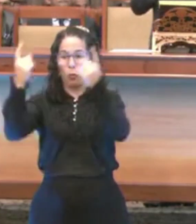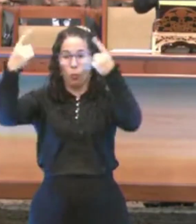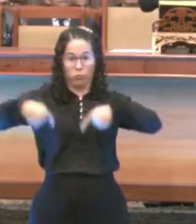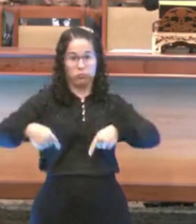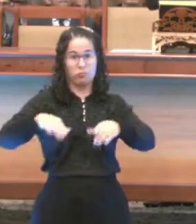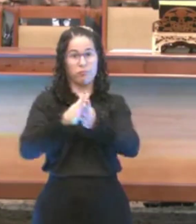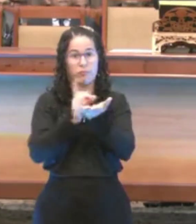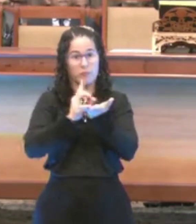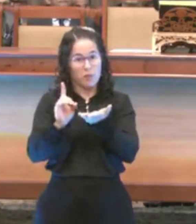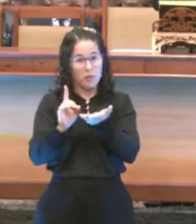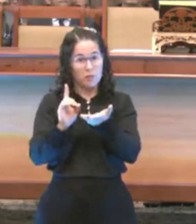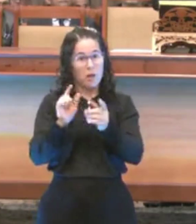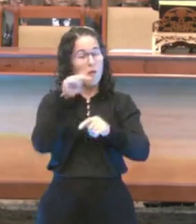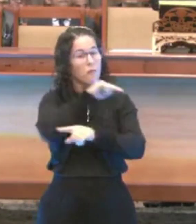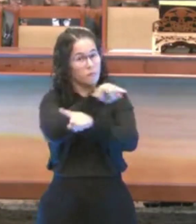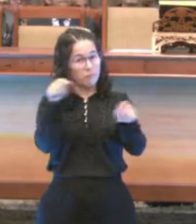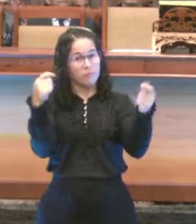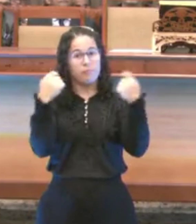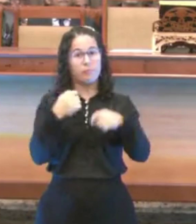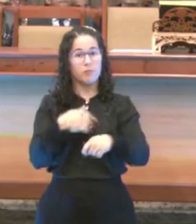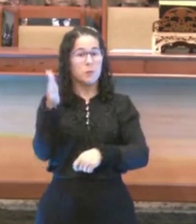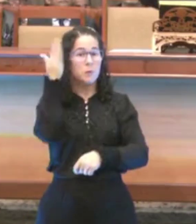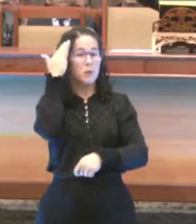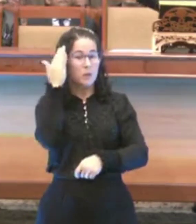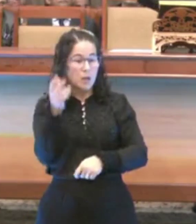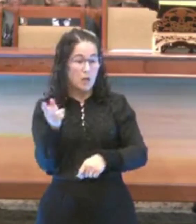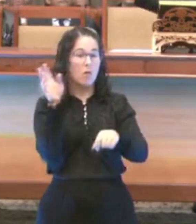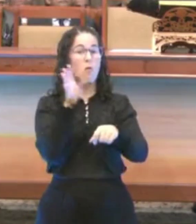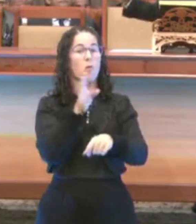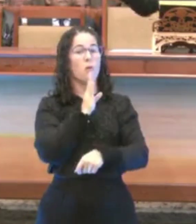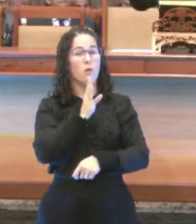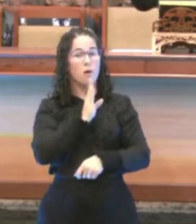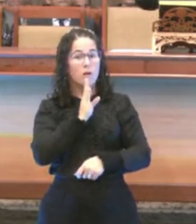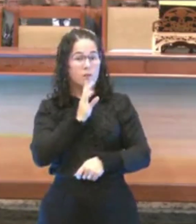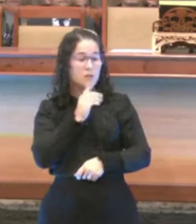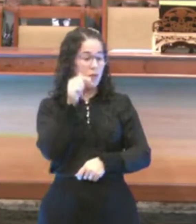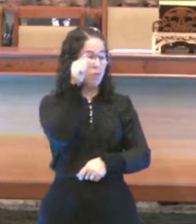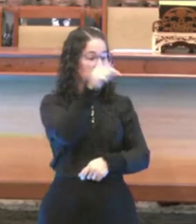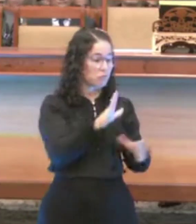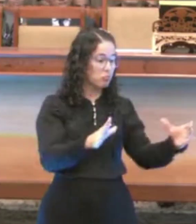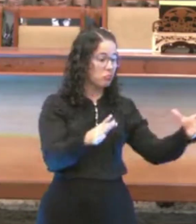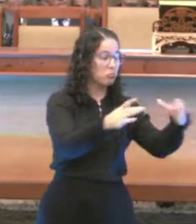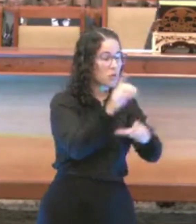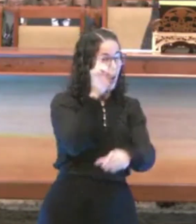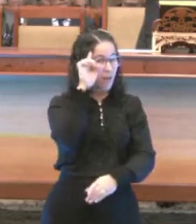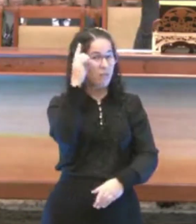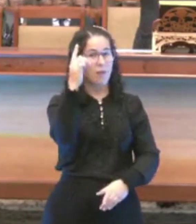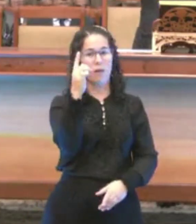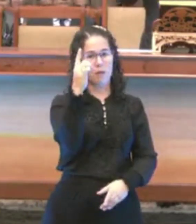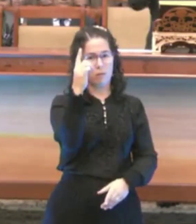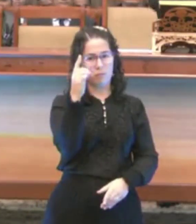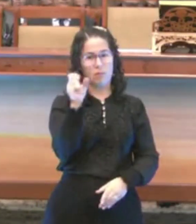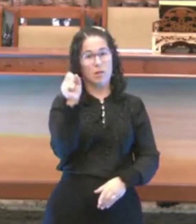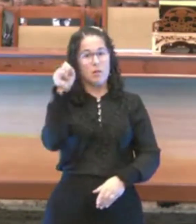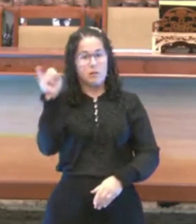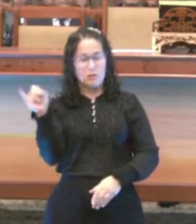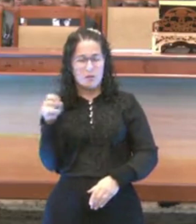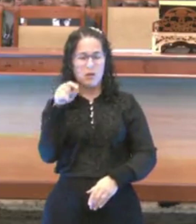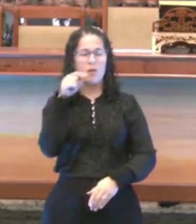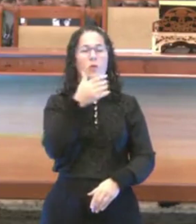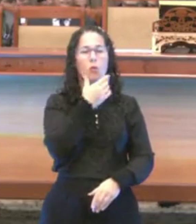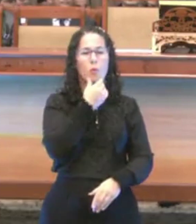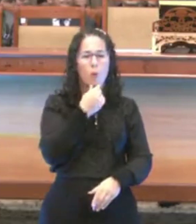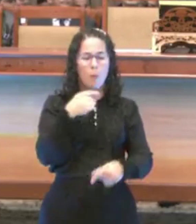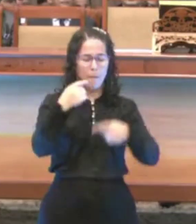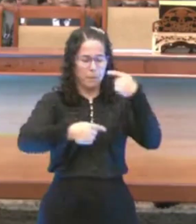Então você não vote no candidato, vote no partido. Procure saber se ele é daquele partido X ou do partido